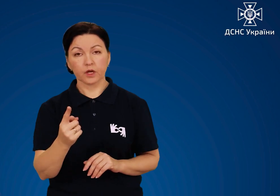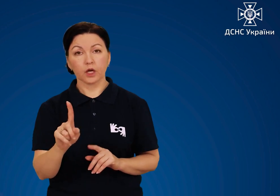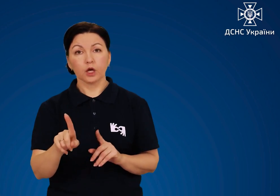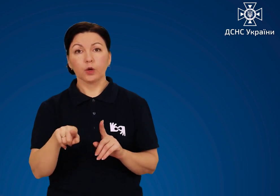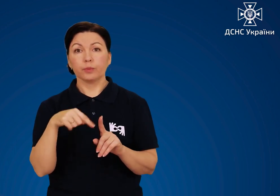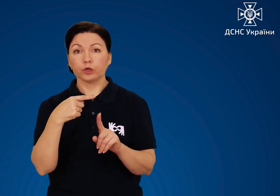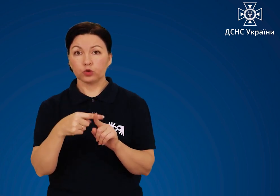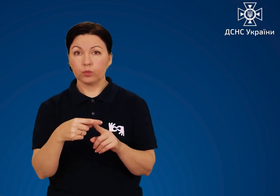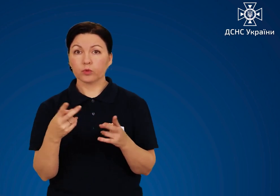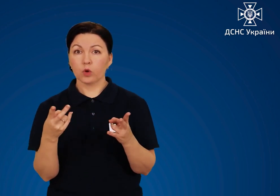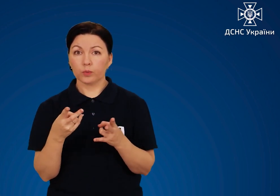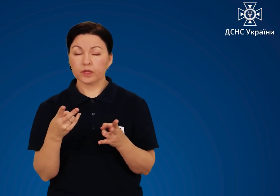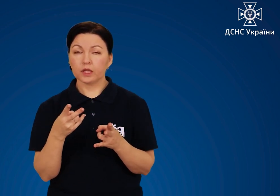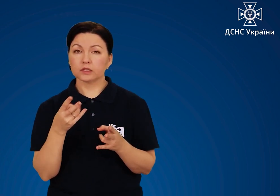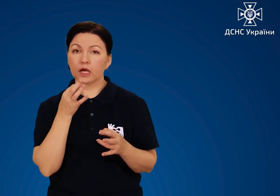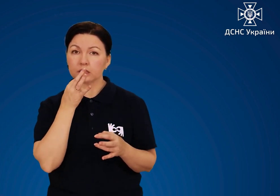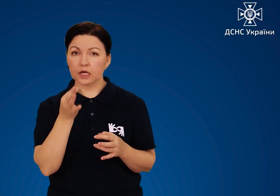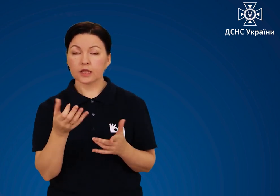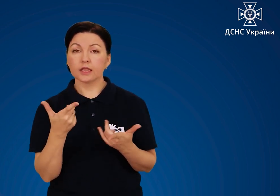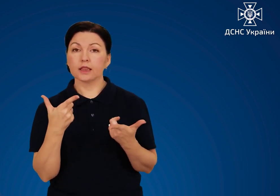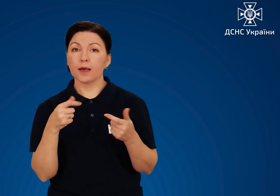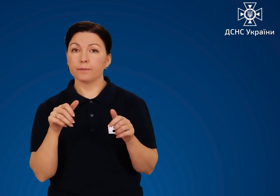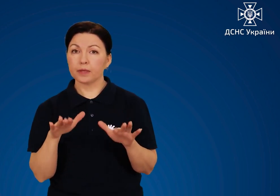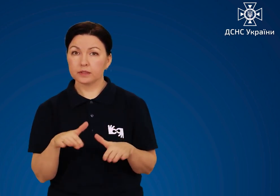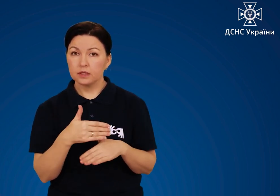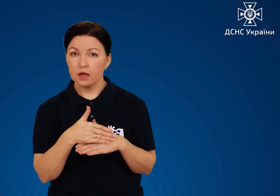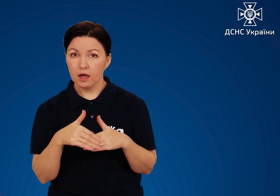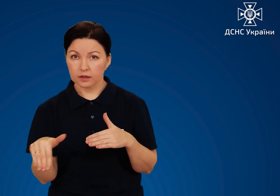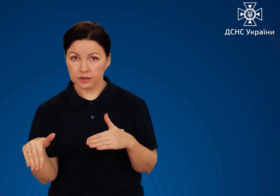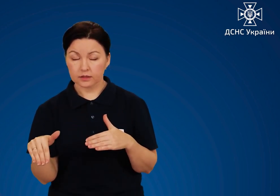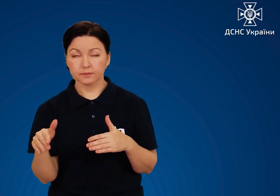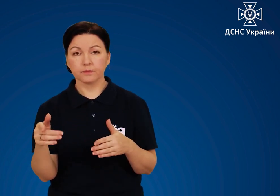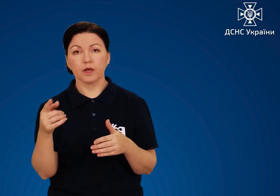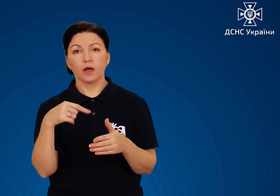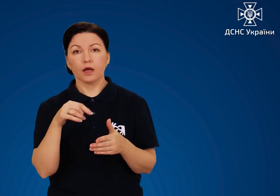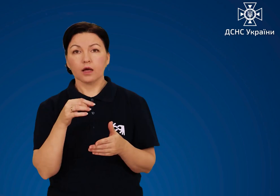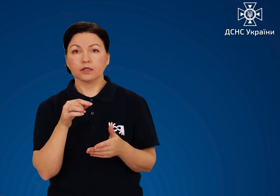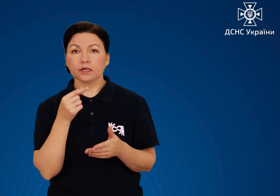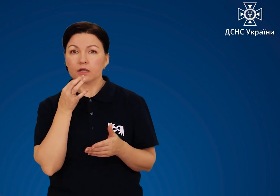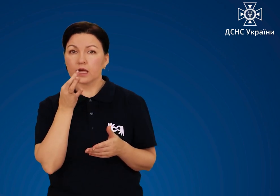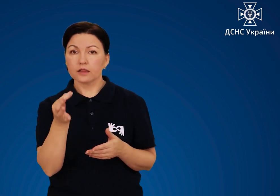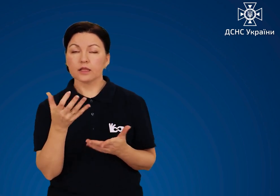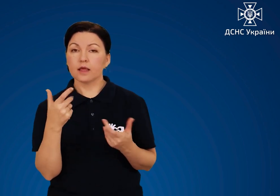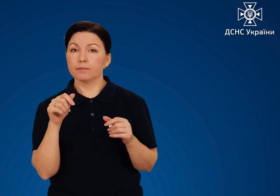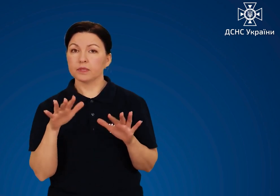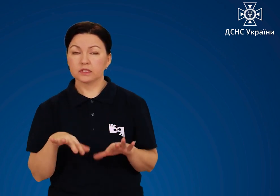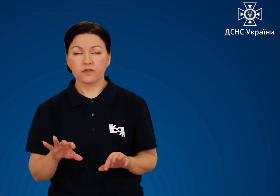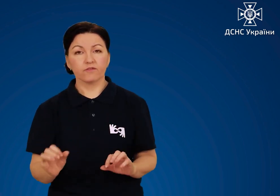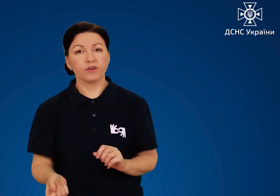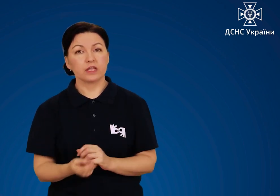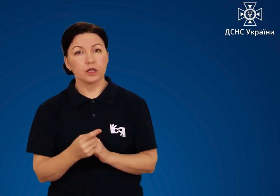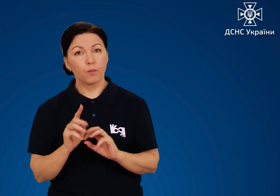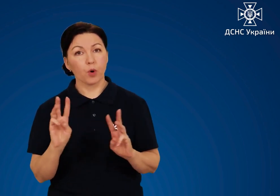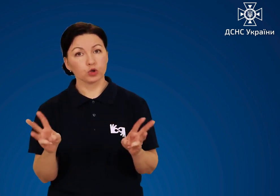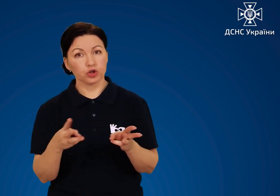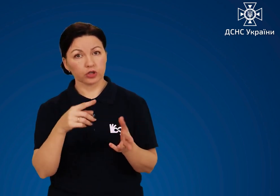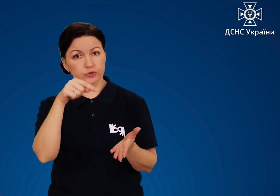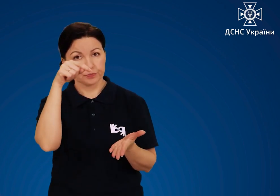При цьому необхідно назвати місцезнаходження об'єкта, вказати місце виникнення